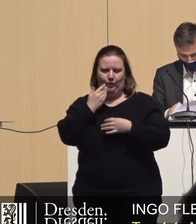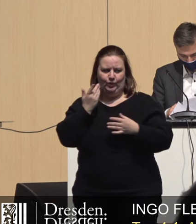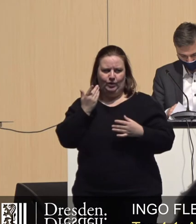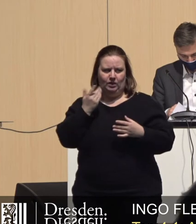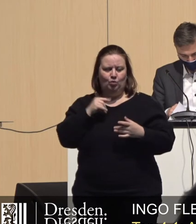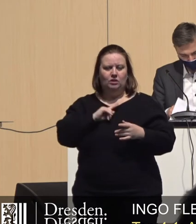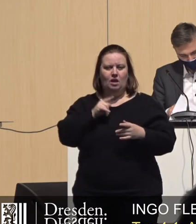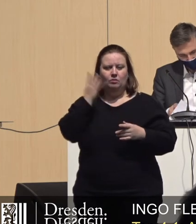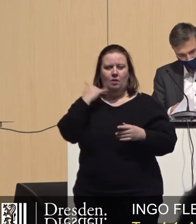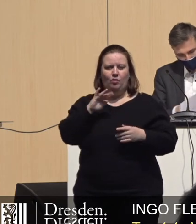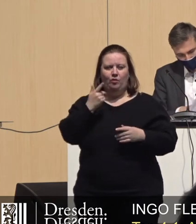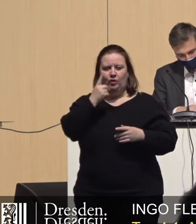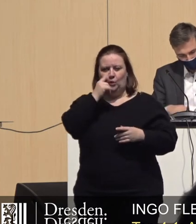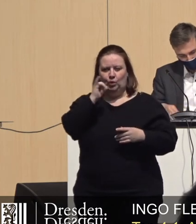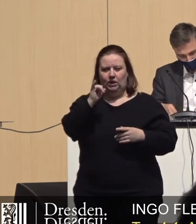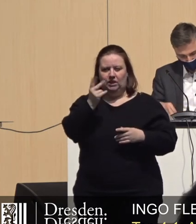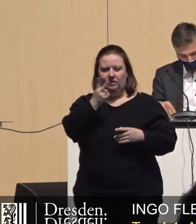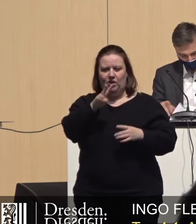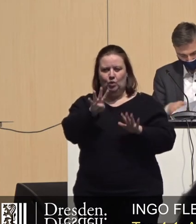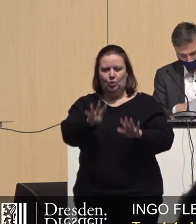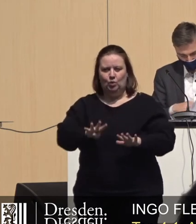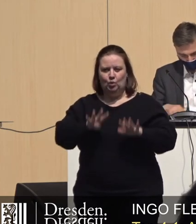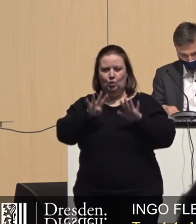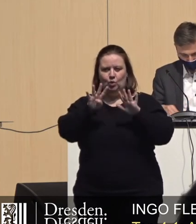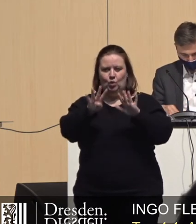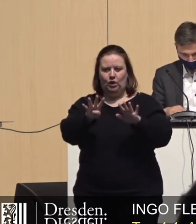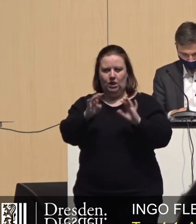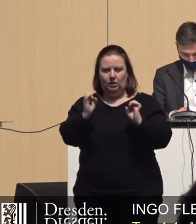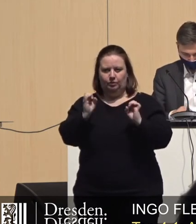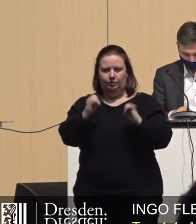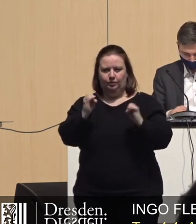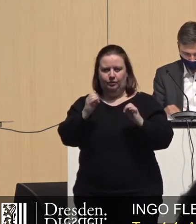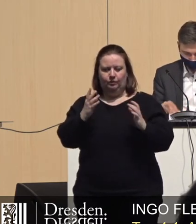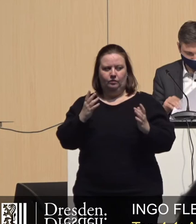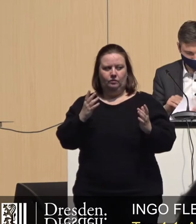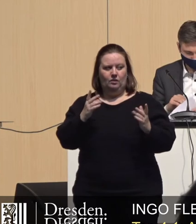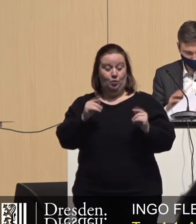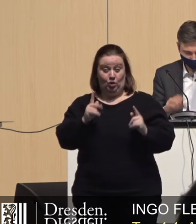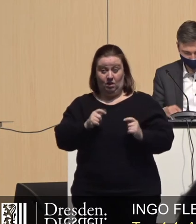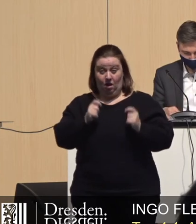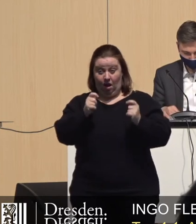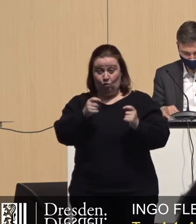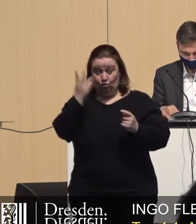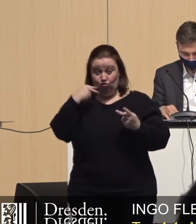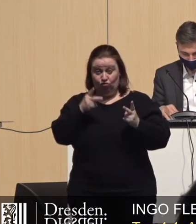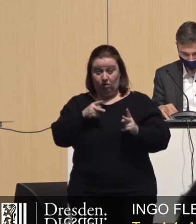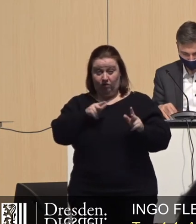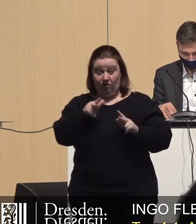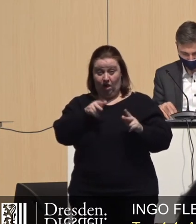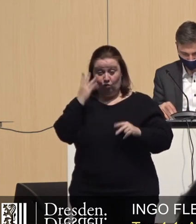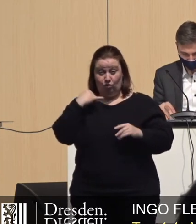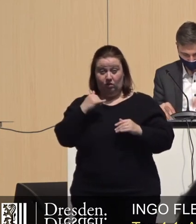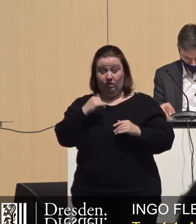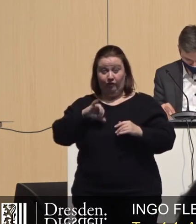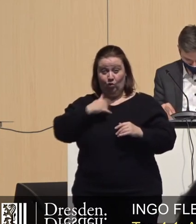Wir haben den am 5. Juni 2019 gefasst. Und somit ist der Antrag aus der Stadtverwaltung also im Frühjahr